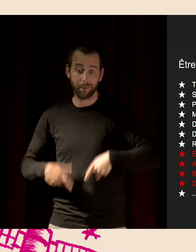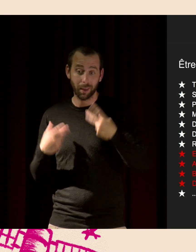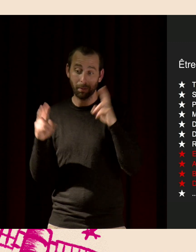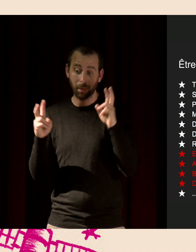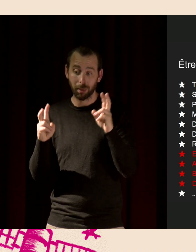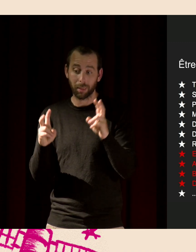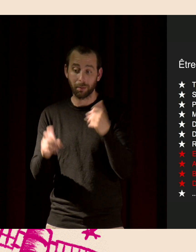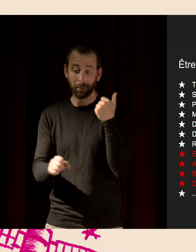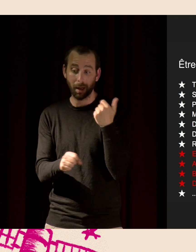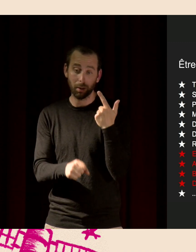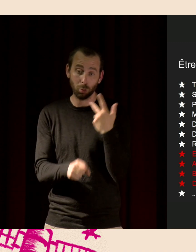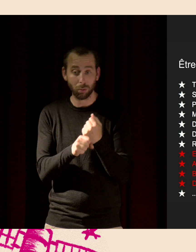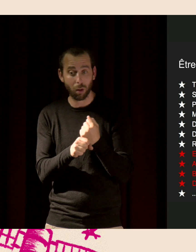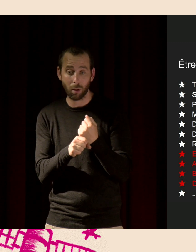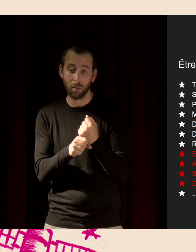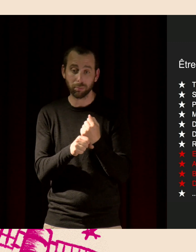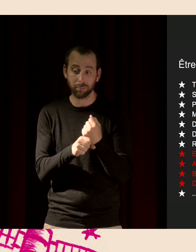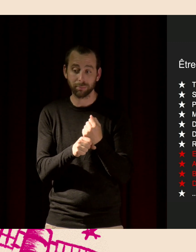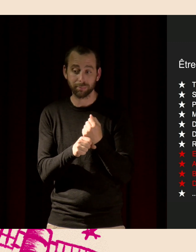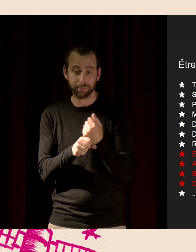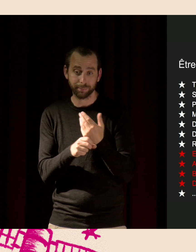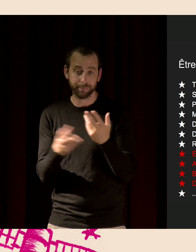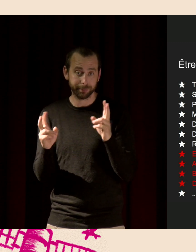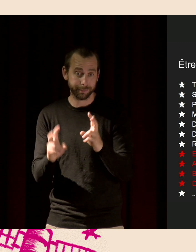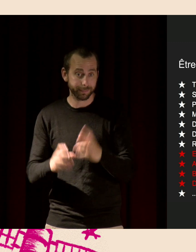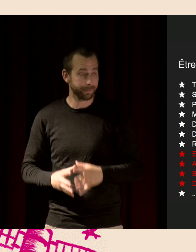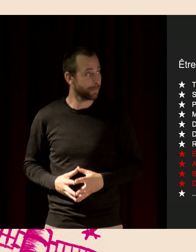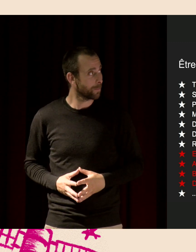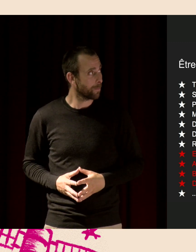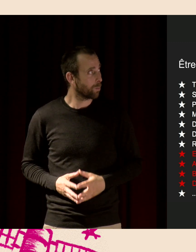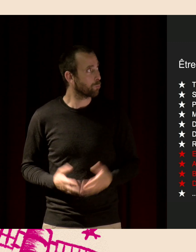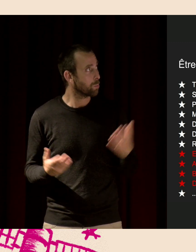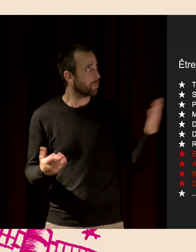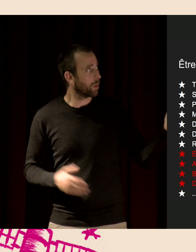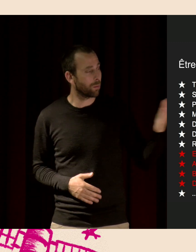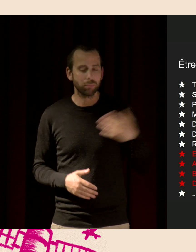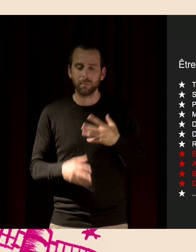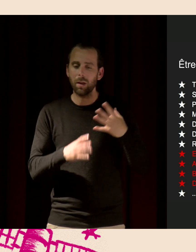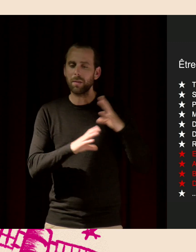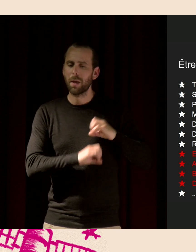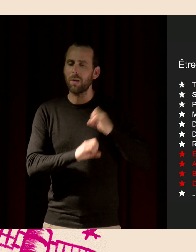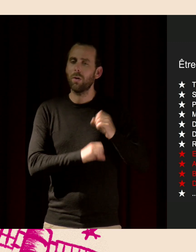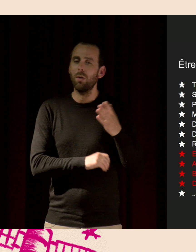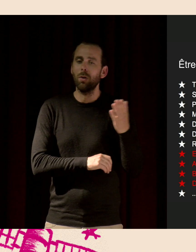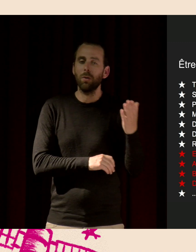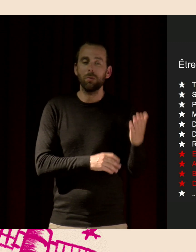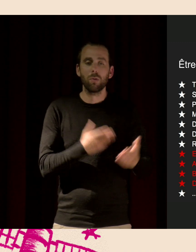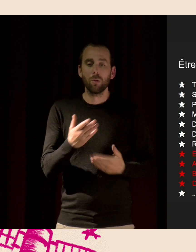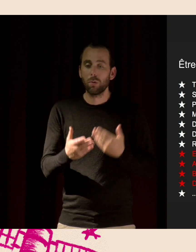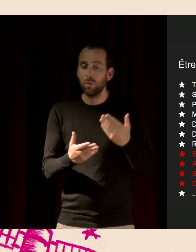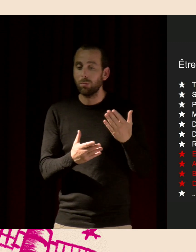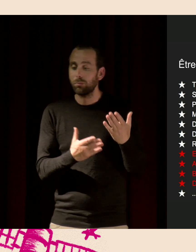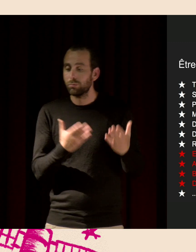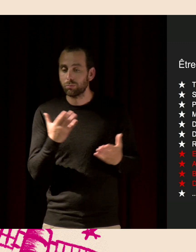c'est aussi un impact sur les autres êtres vivants. Et ça, c'est pas du tout estimé. On sait que, par des expériences maintenant assez